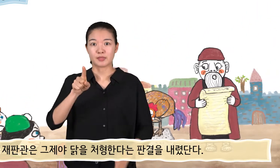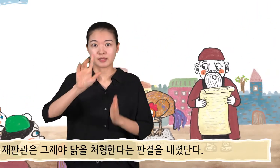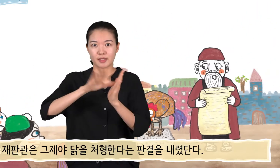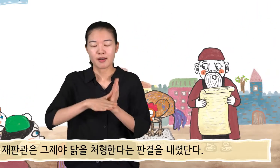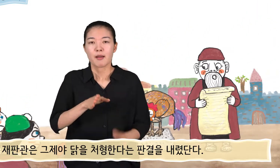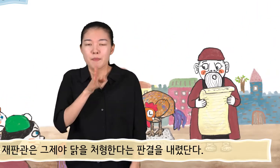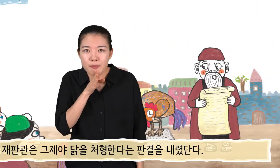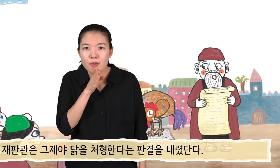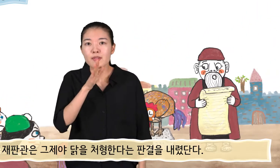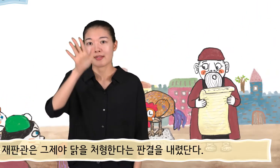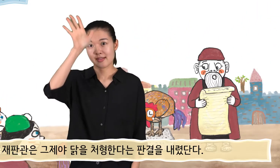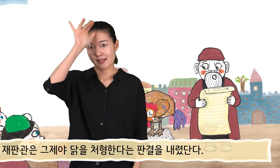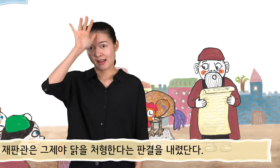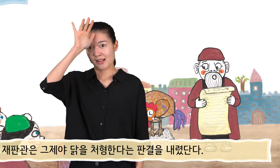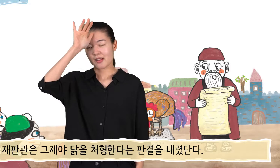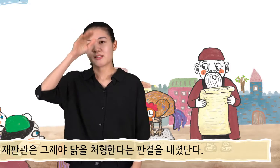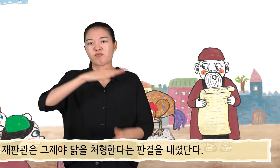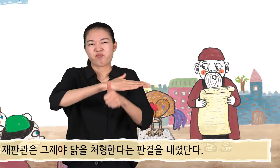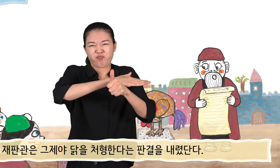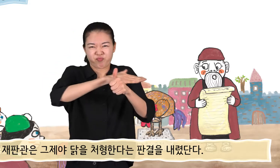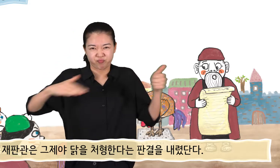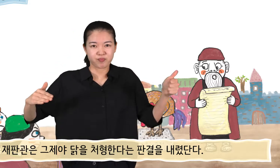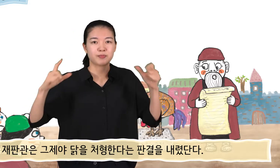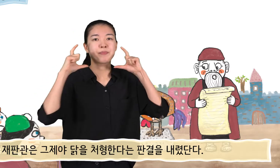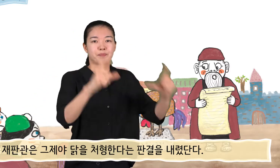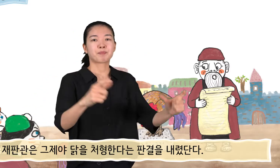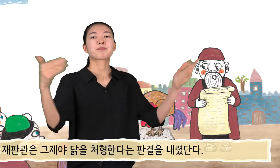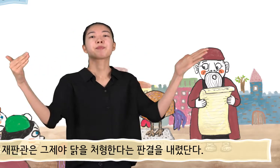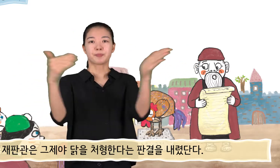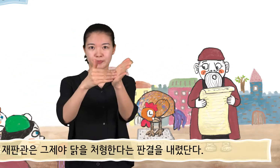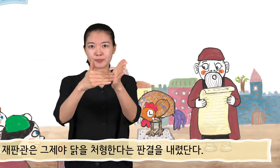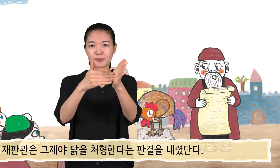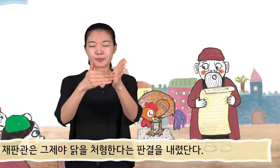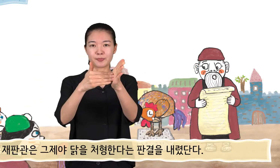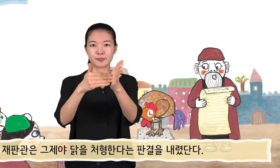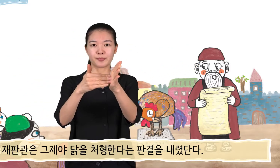그제야 닭을 처형한다는 판결을 내렸단다.